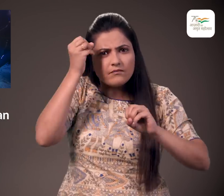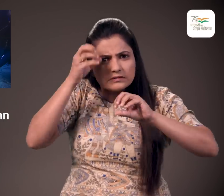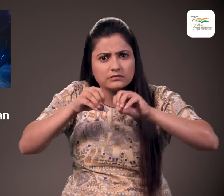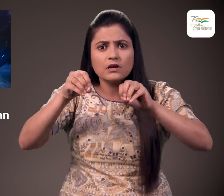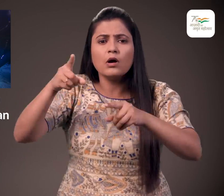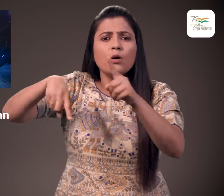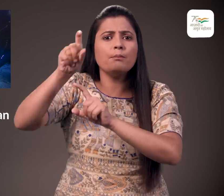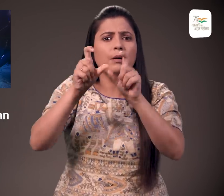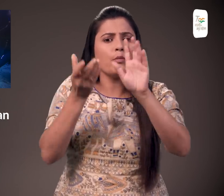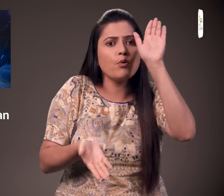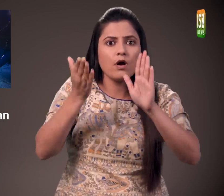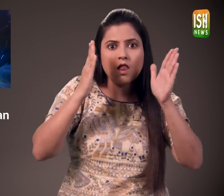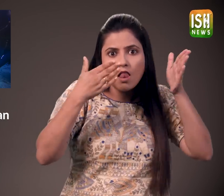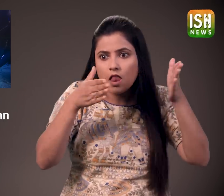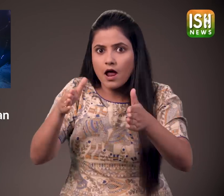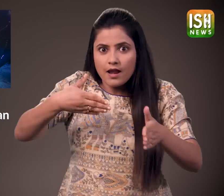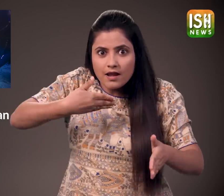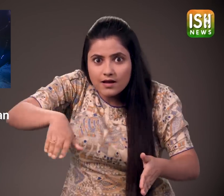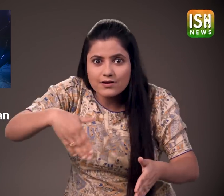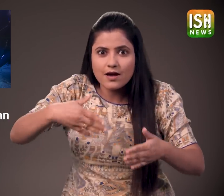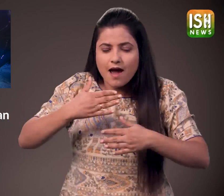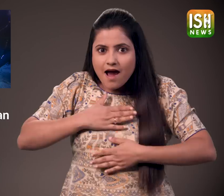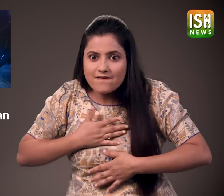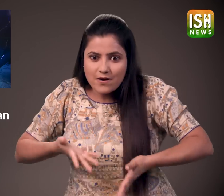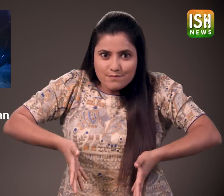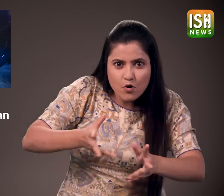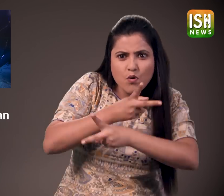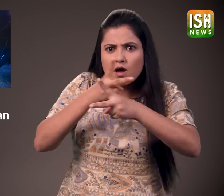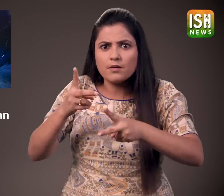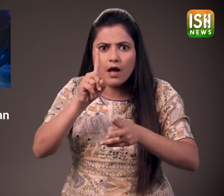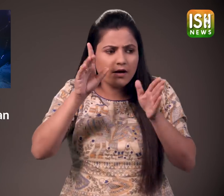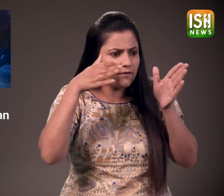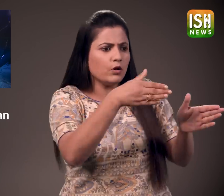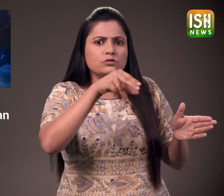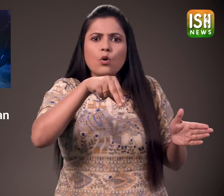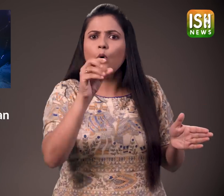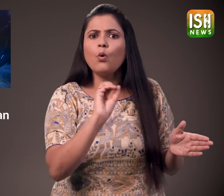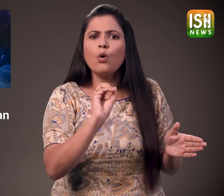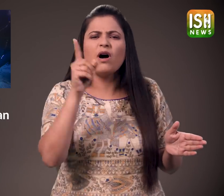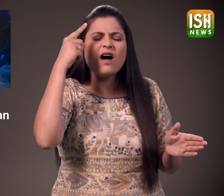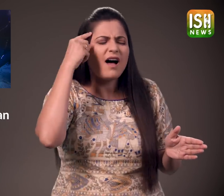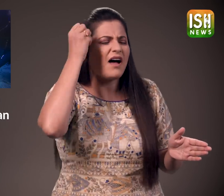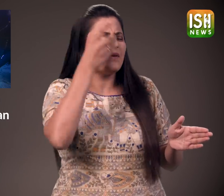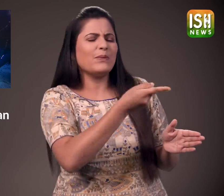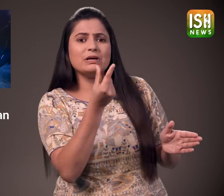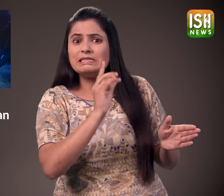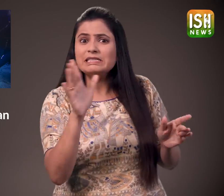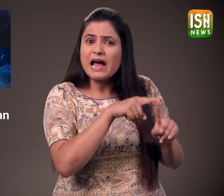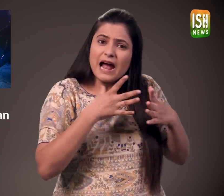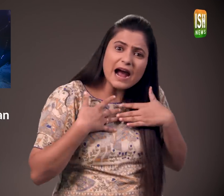क्योंकि लोगों का जुकाव सत्रंच के बजाए क्रिकेट, फुटबॉल आधि देखने की और अधिक होता है इसलिए लोगों को सत्रंच